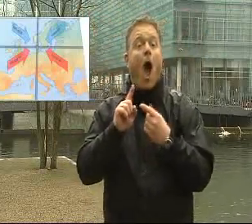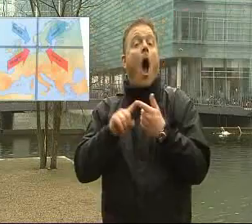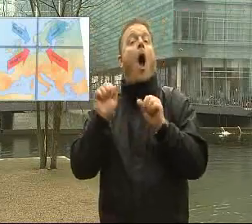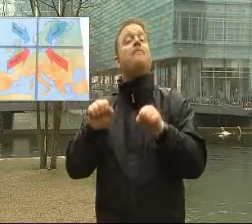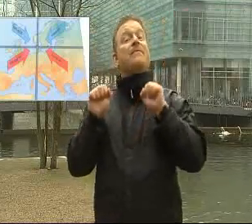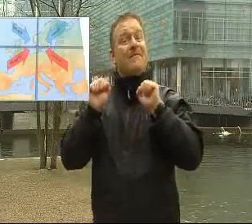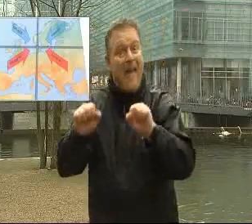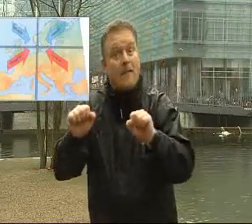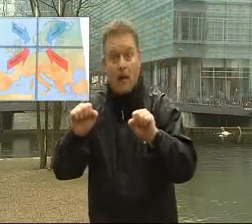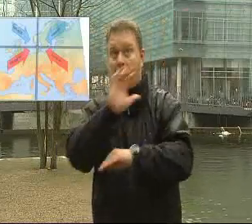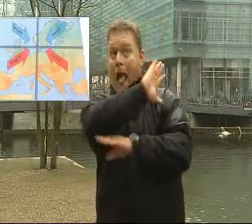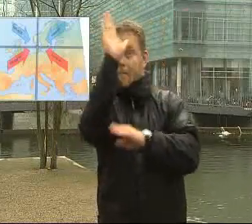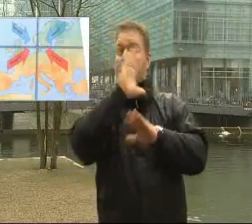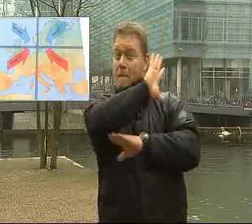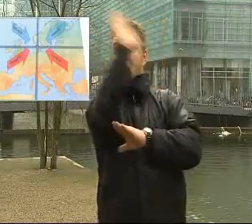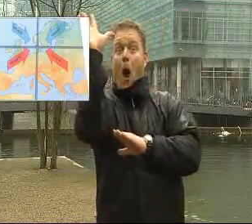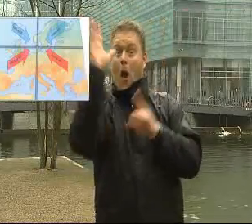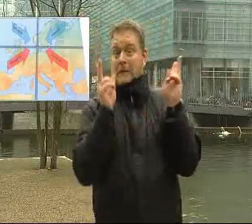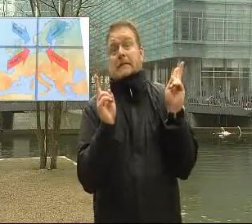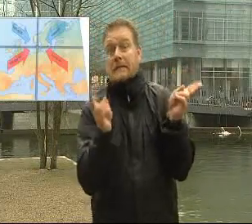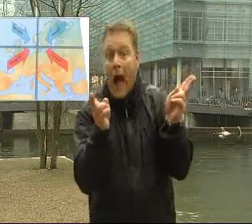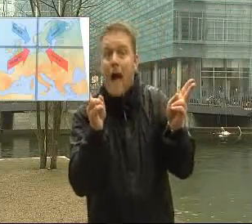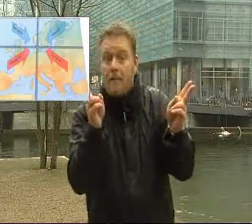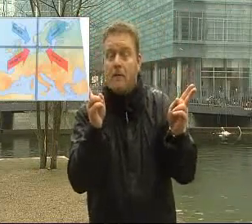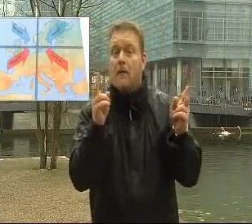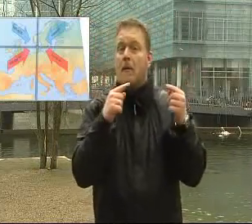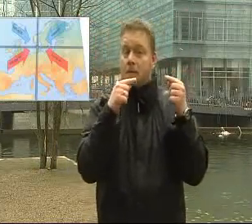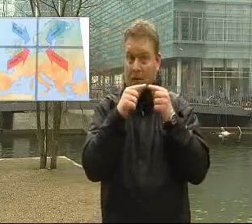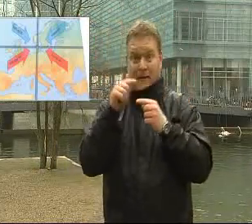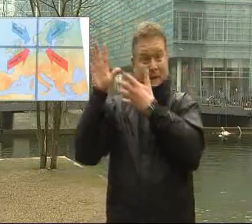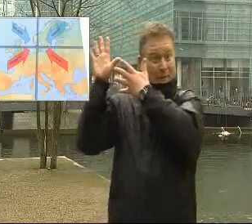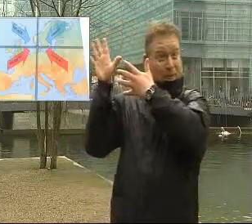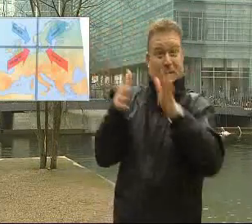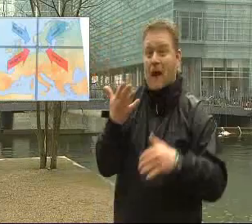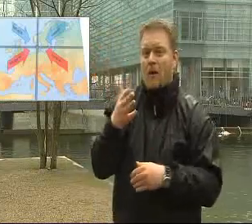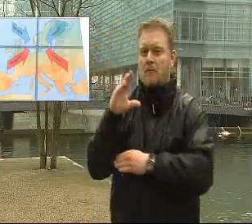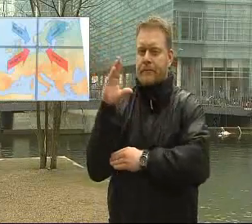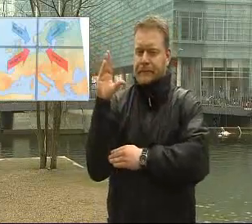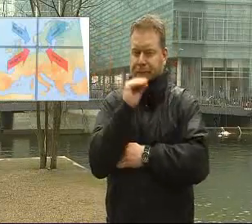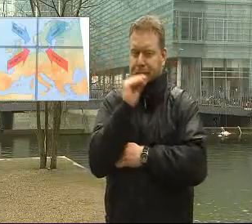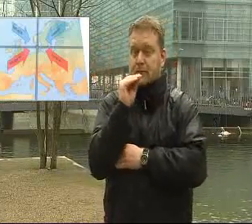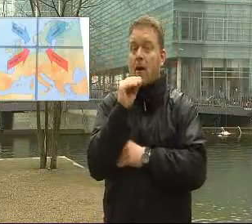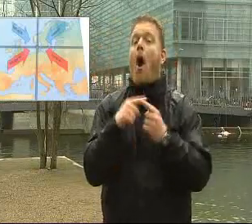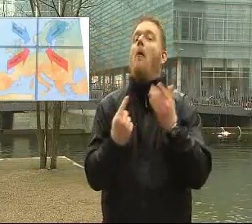Om vinteren betyder nordøstenvind også tør og kold polarluft, så der er gode chancer for kold solskindsvær.